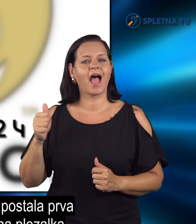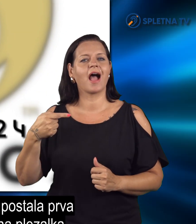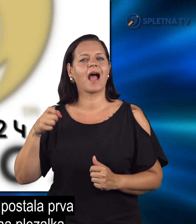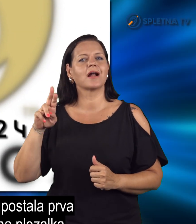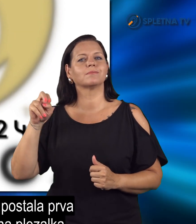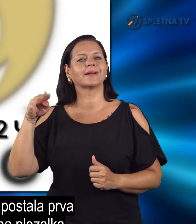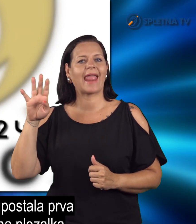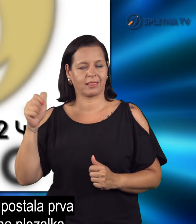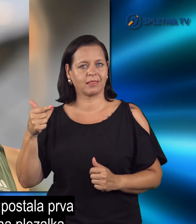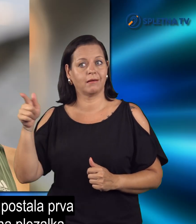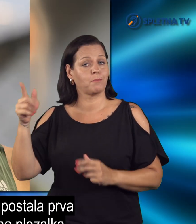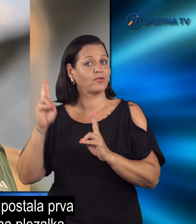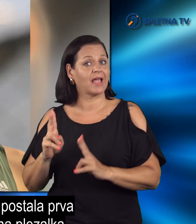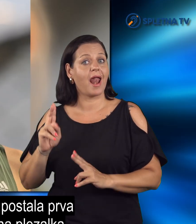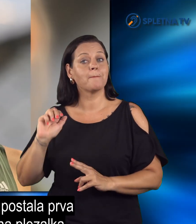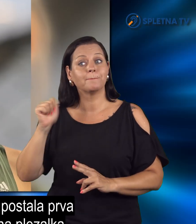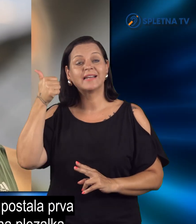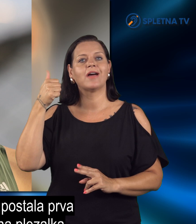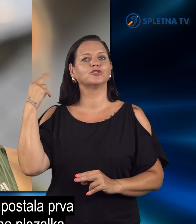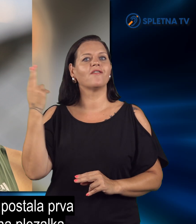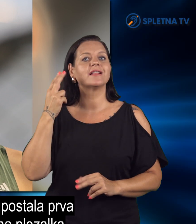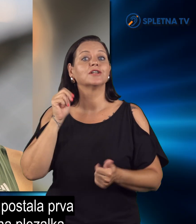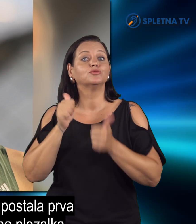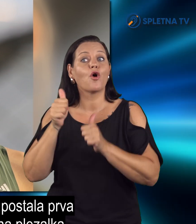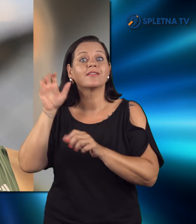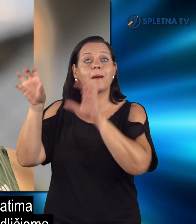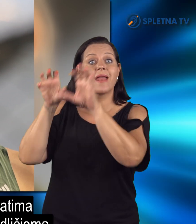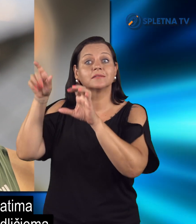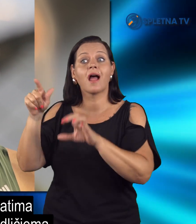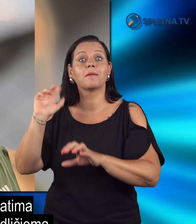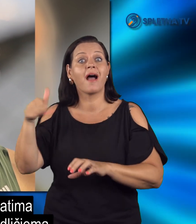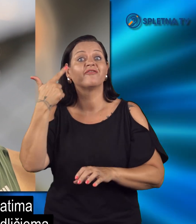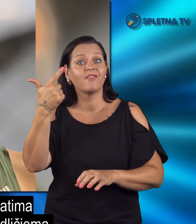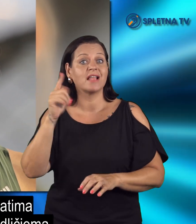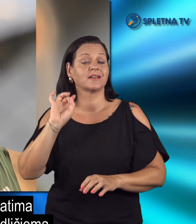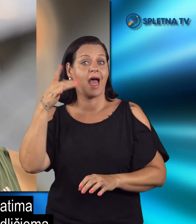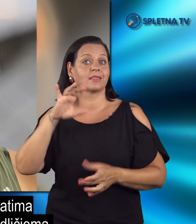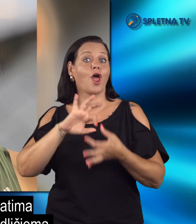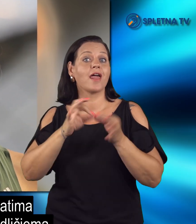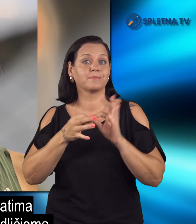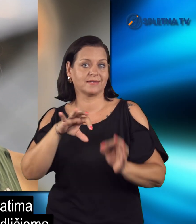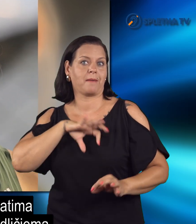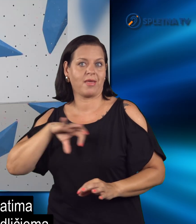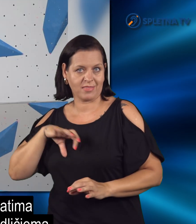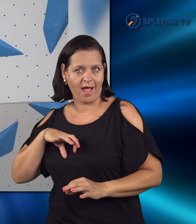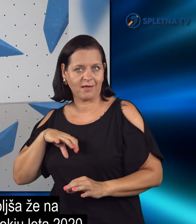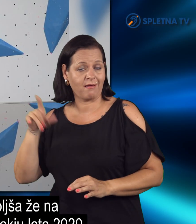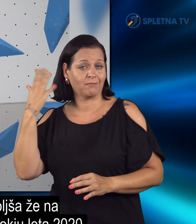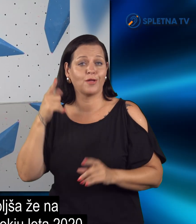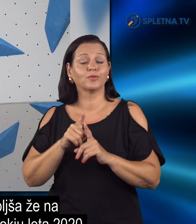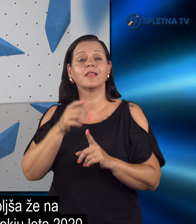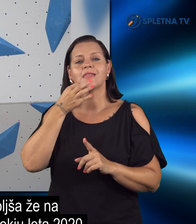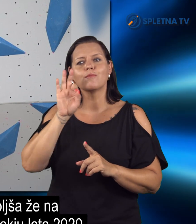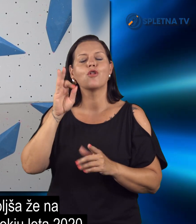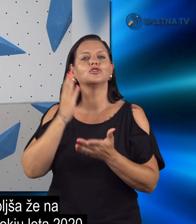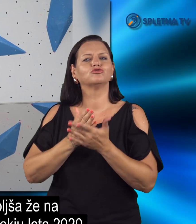Janja Garenbred je postala prva slovenska športna plezavka z dvema zlatima olimpijskima odličjema, saj je bila